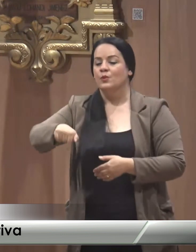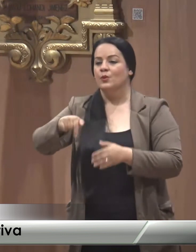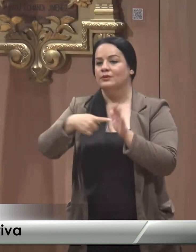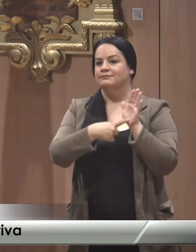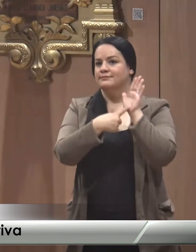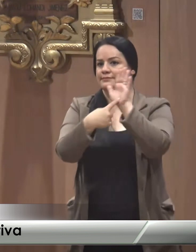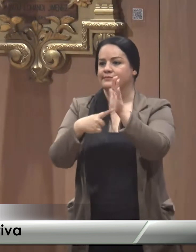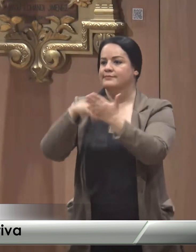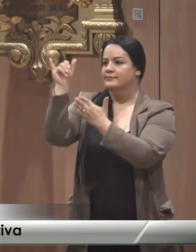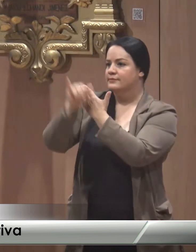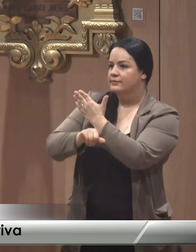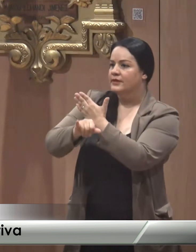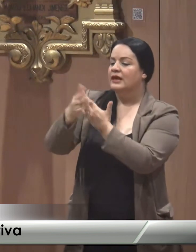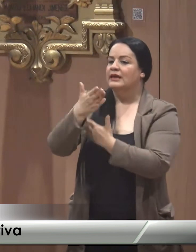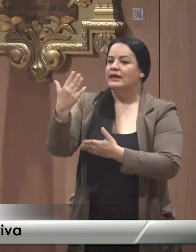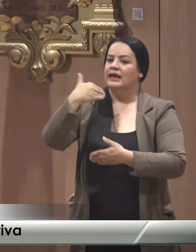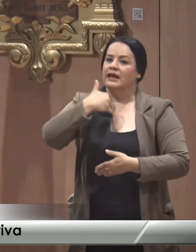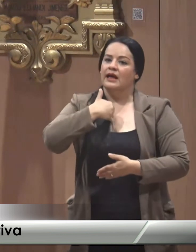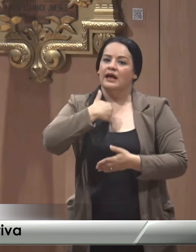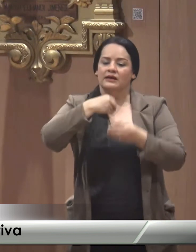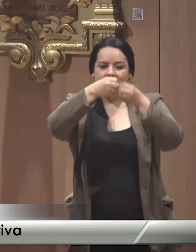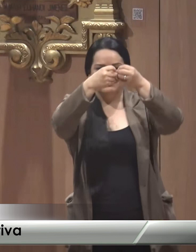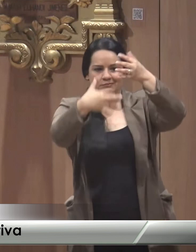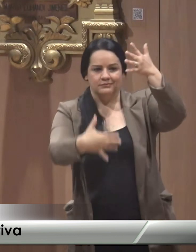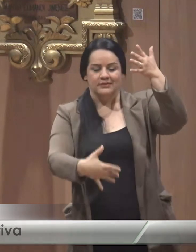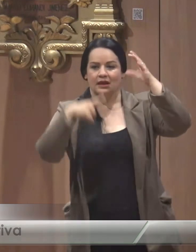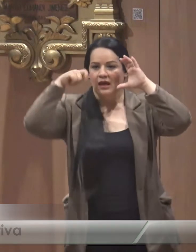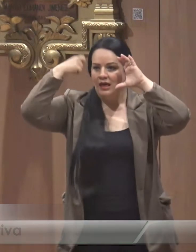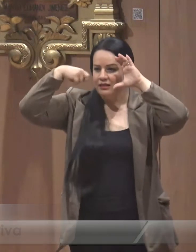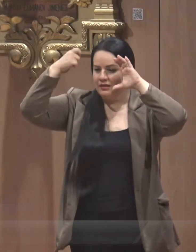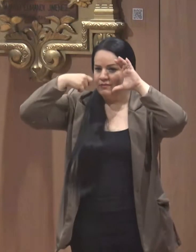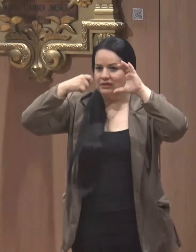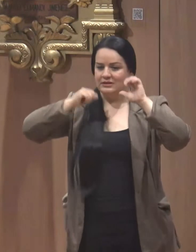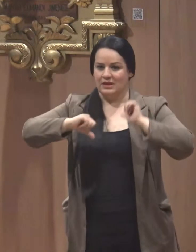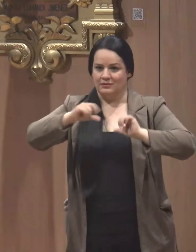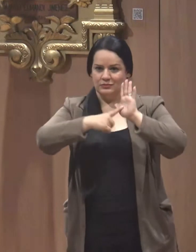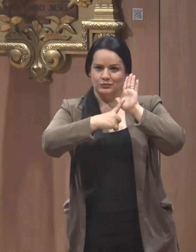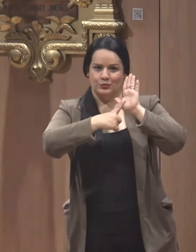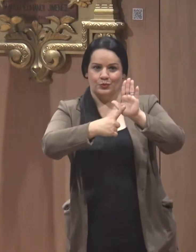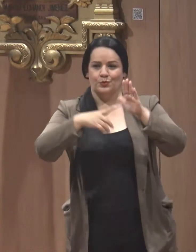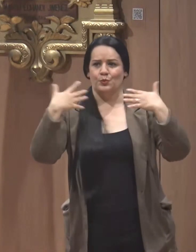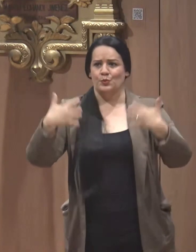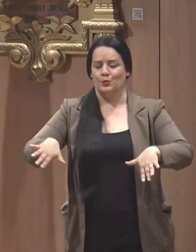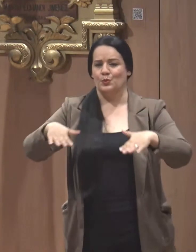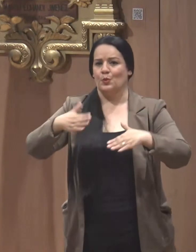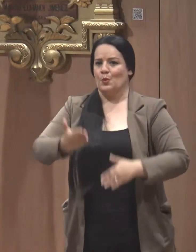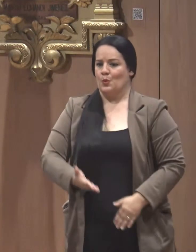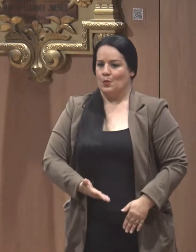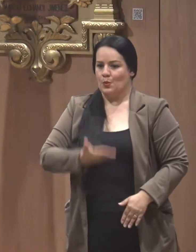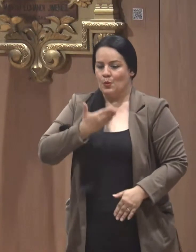lanzando este proyecto, que cuenta con una serie de animaciones que estrenamos con mucho orgullo.